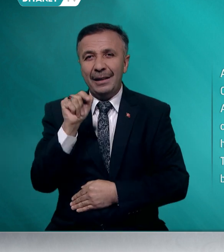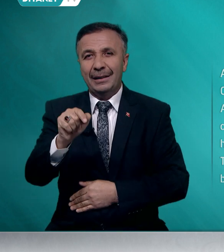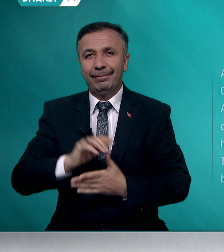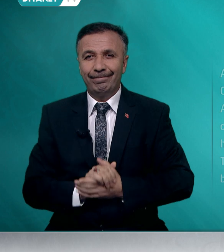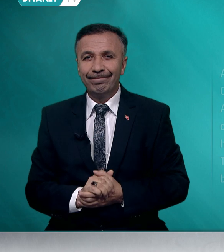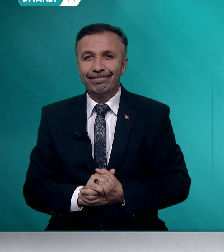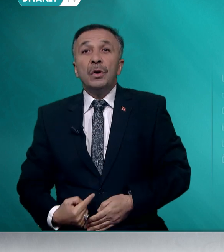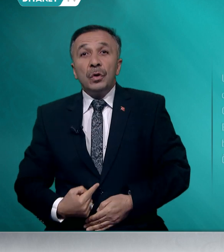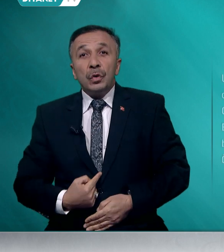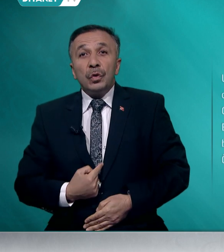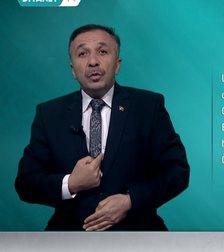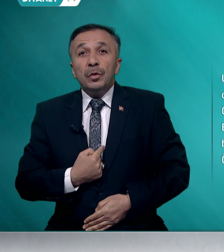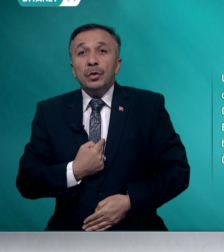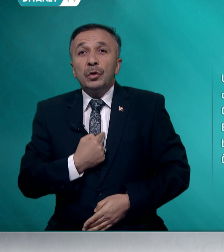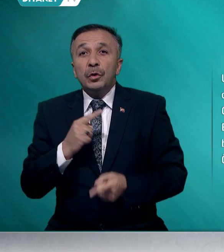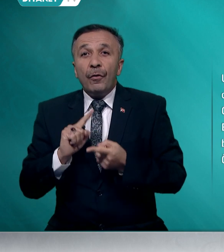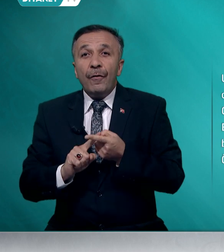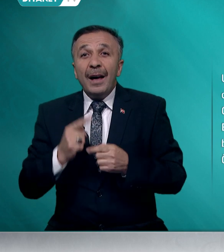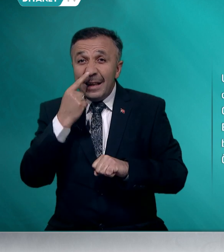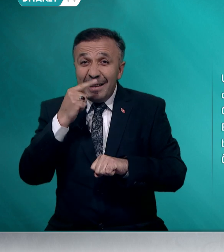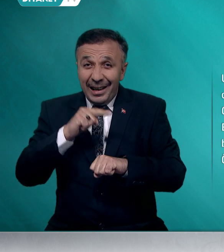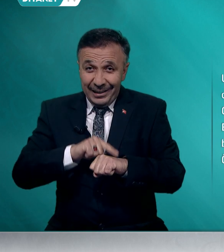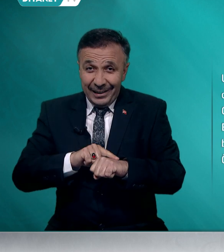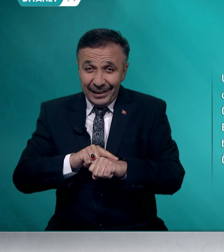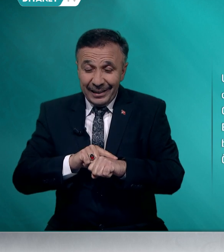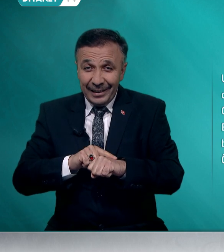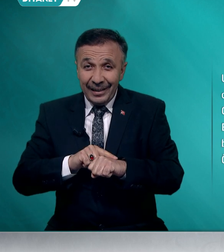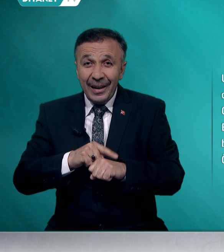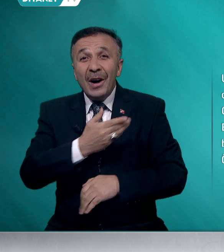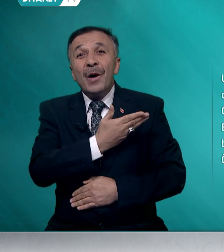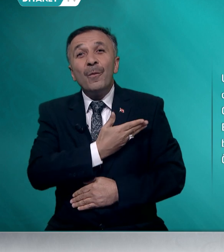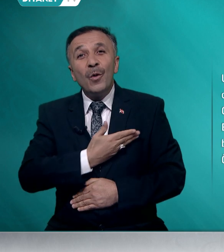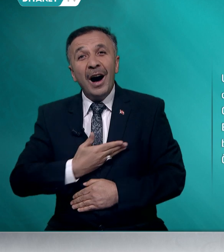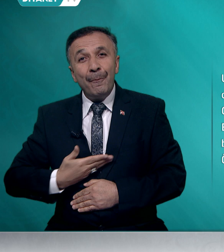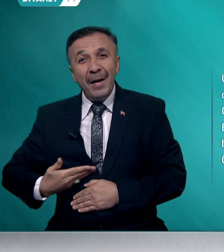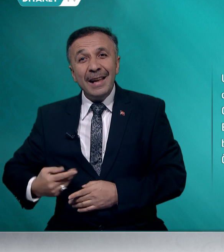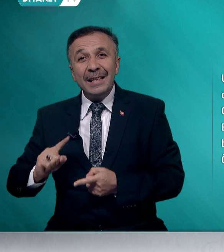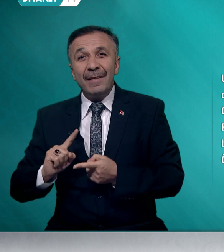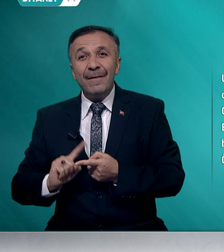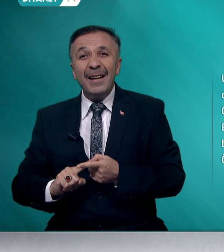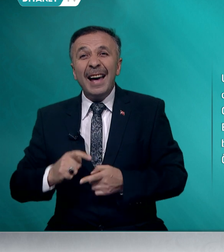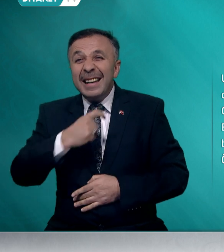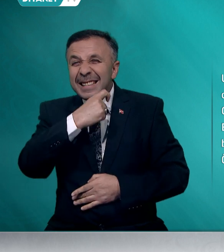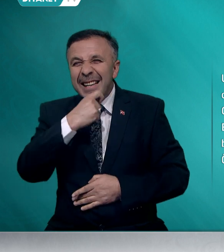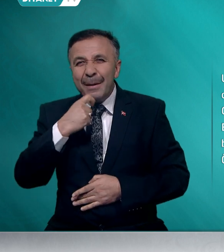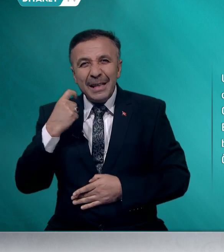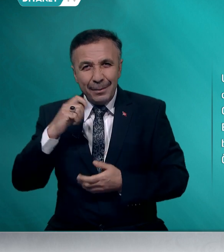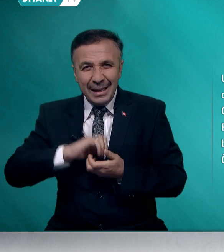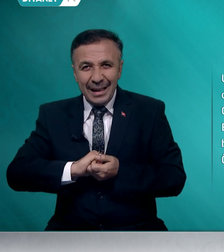Umut ve inanç, muhabbet ve samimiyet